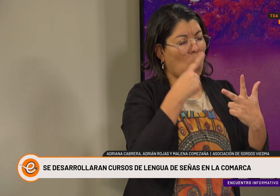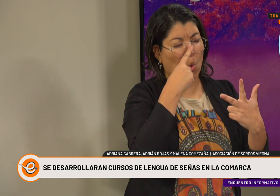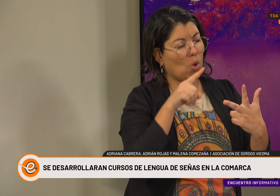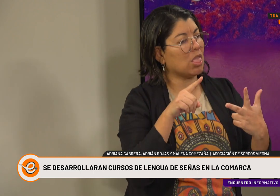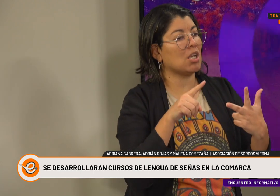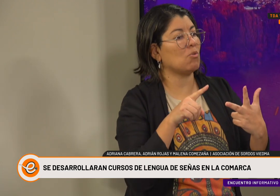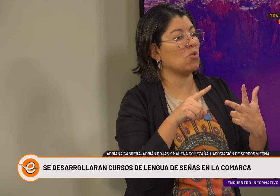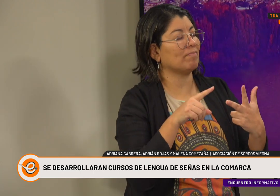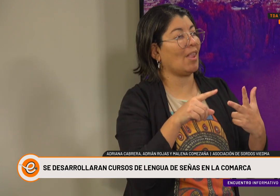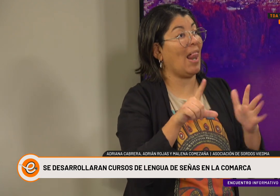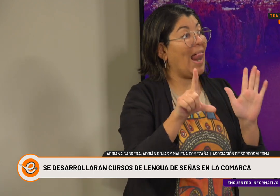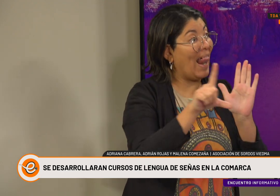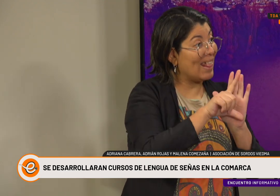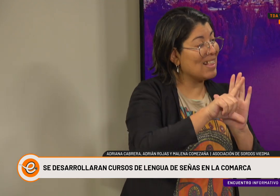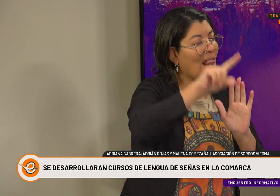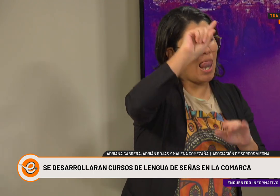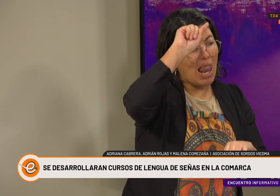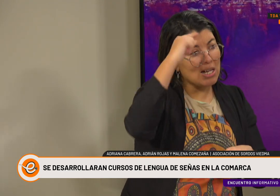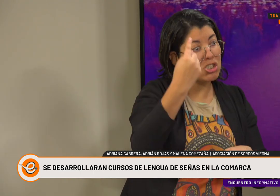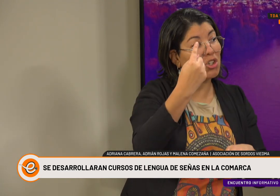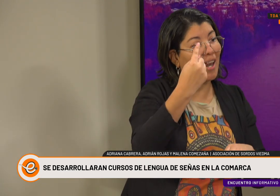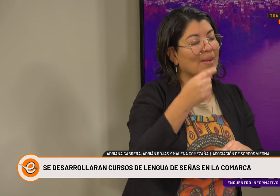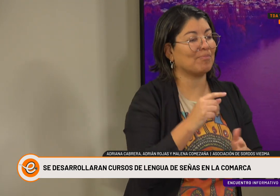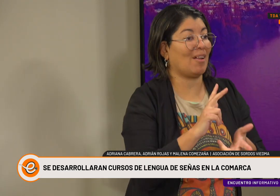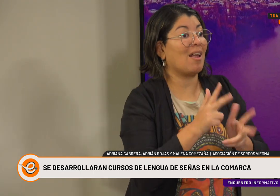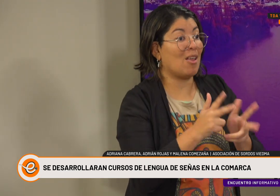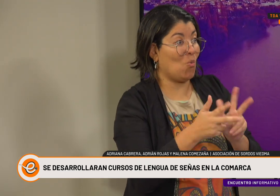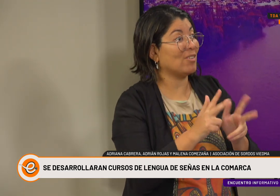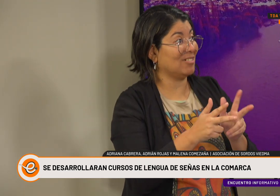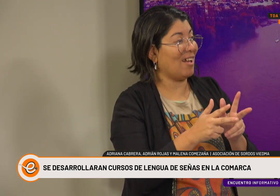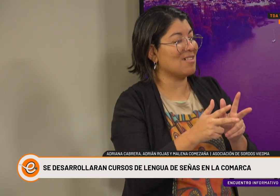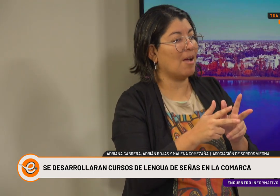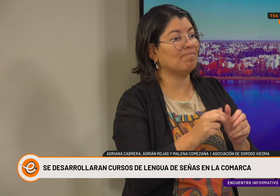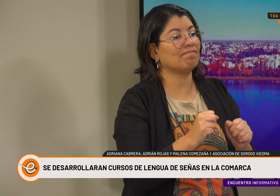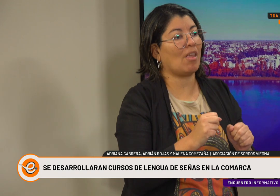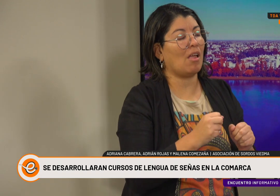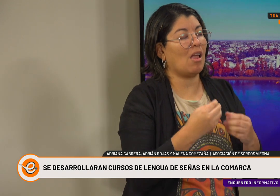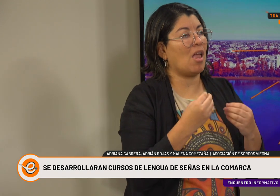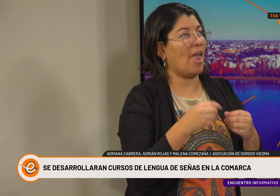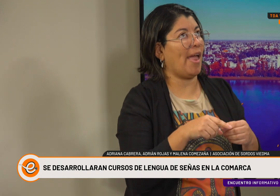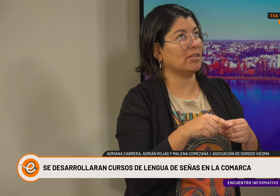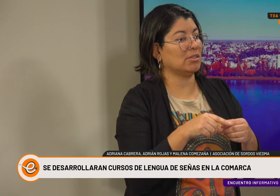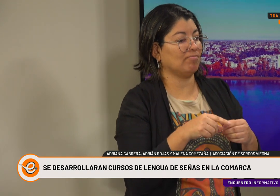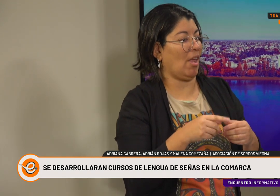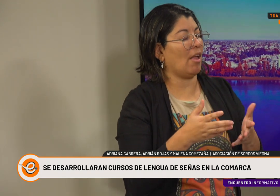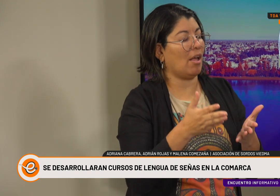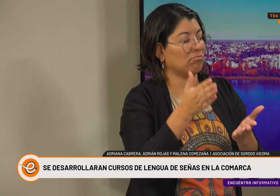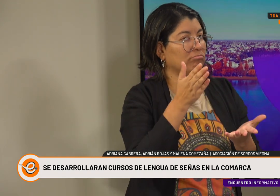enseñe la lengua de señas. La última ley es la ley nacional, que es la que estabas comentando vos.